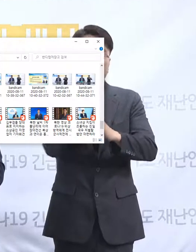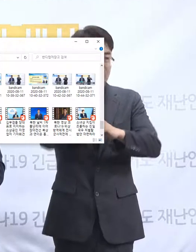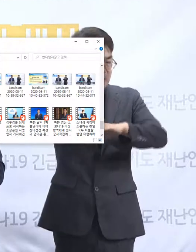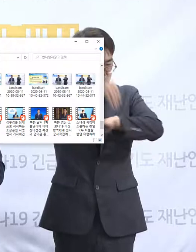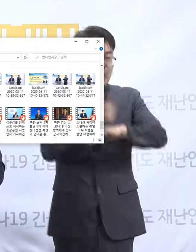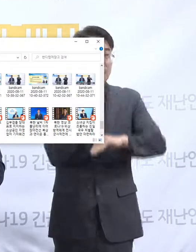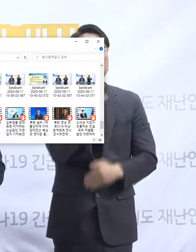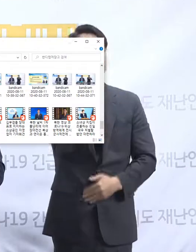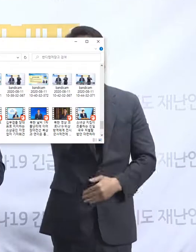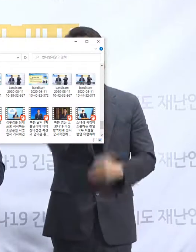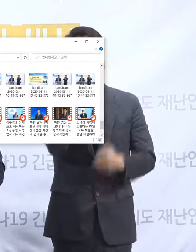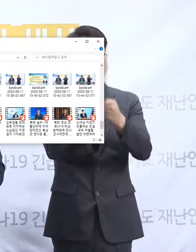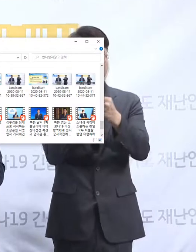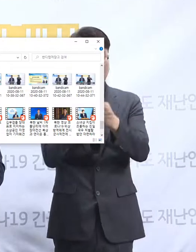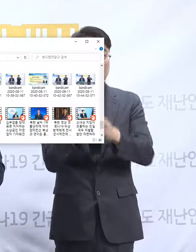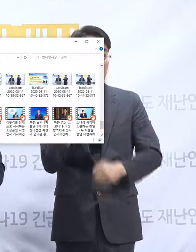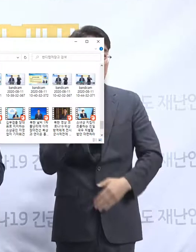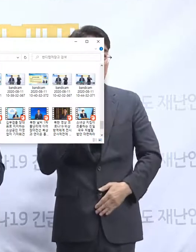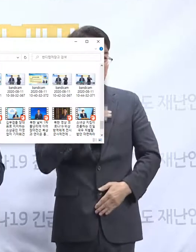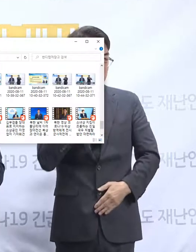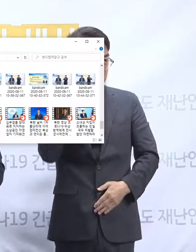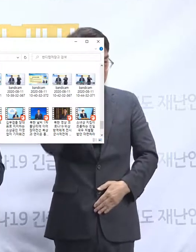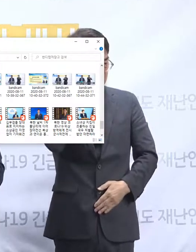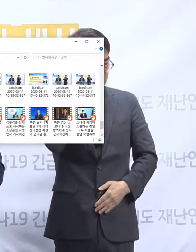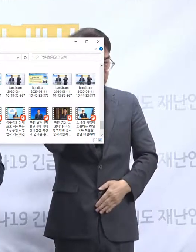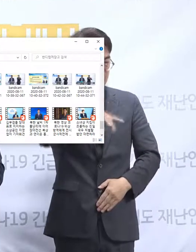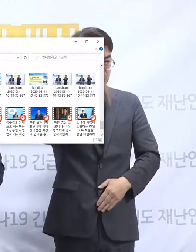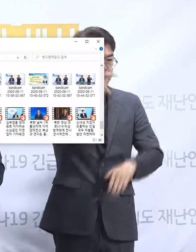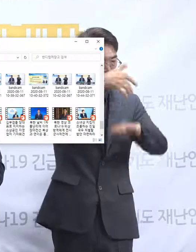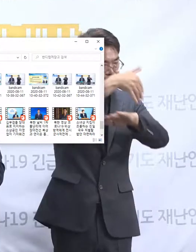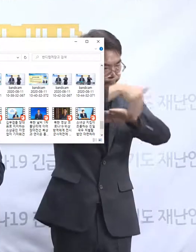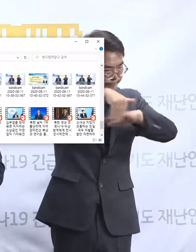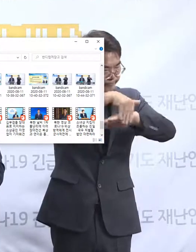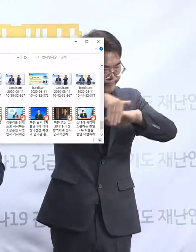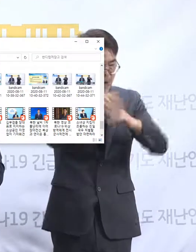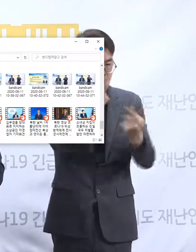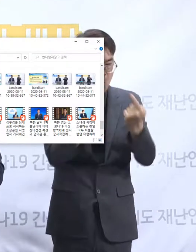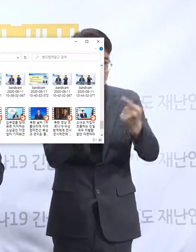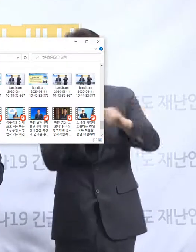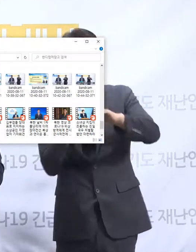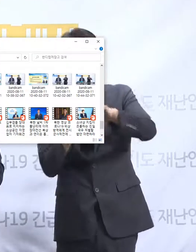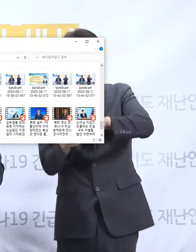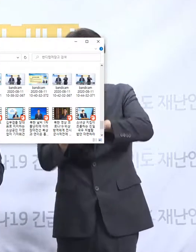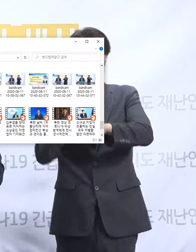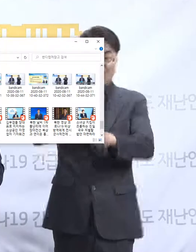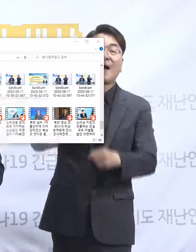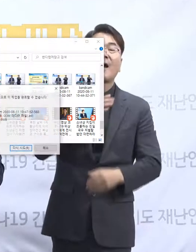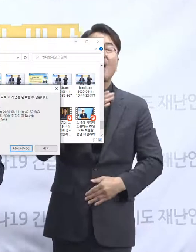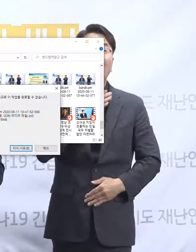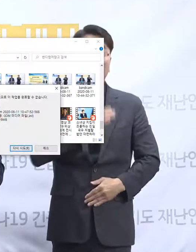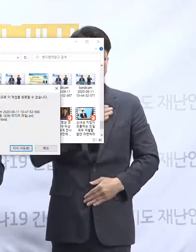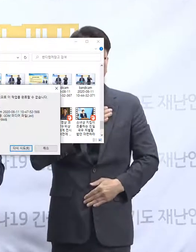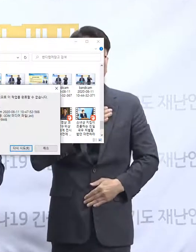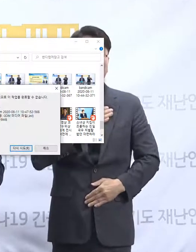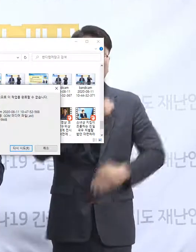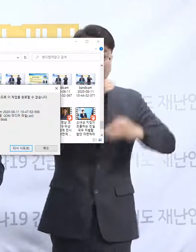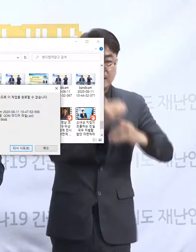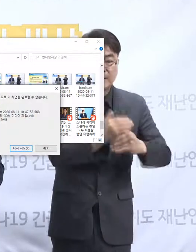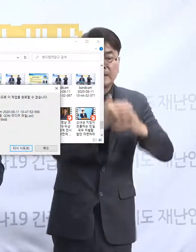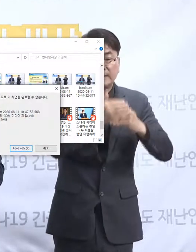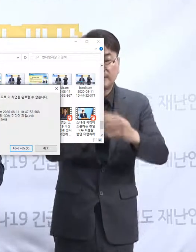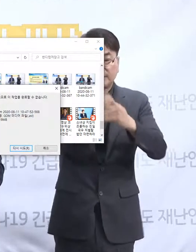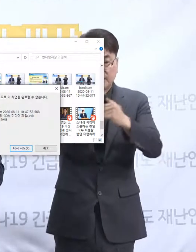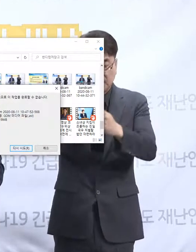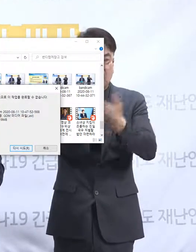그래서 저희들이 잡았던 일정보다 늦어지긴 했지만 지금 진행되는 일정이 그렇게 다른 조사